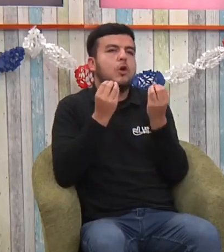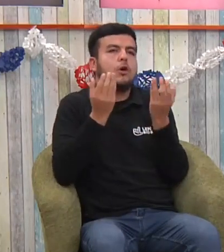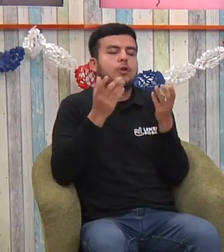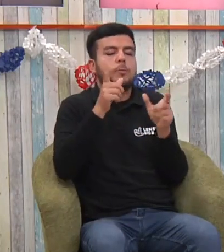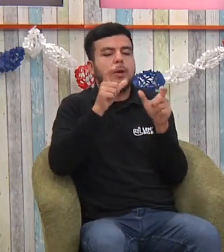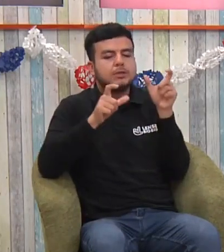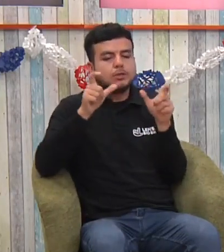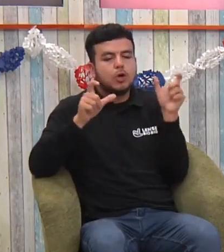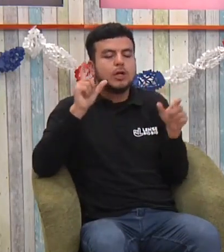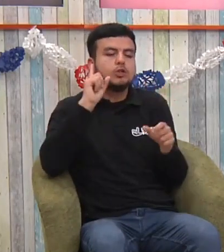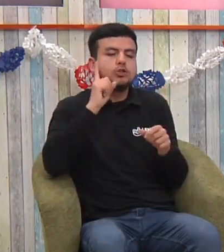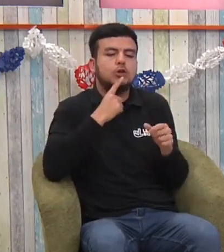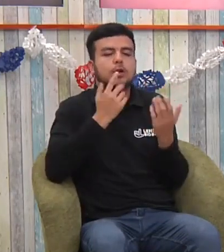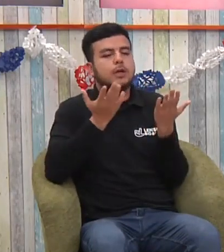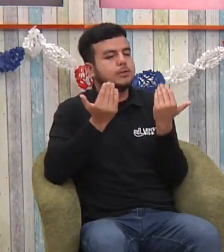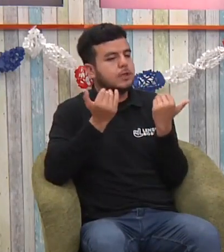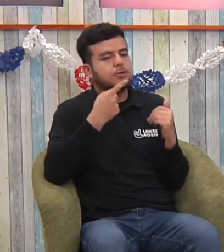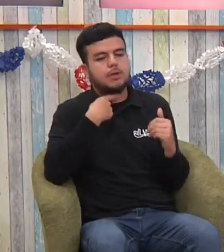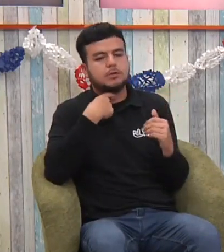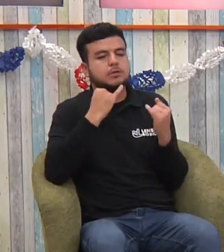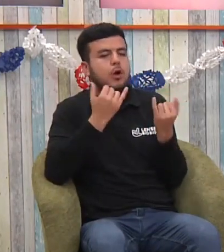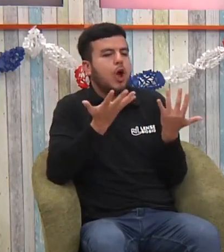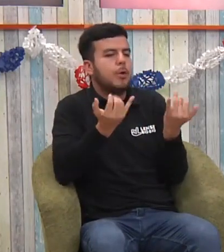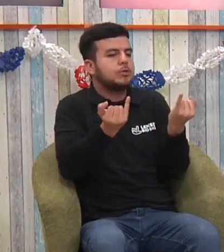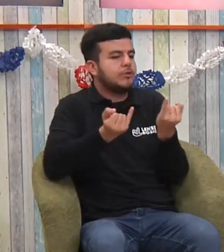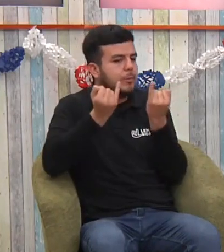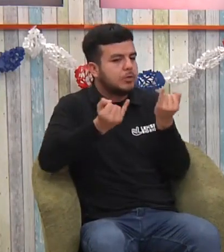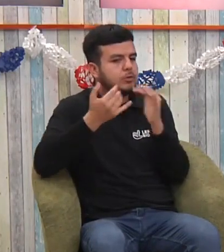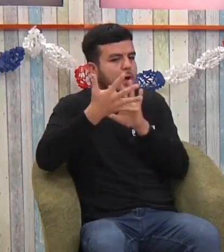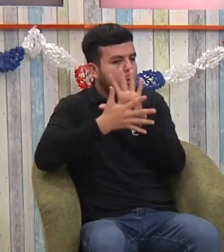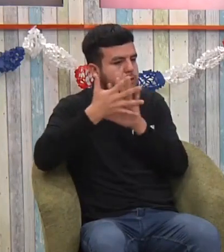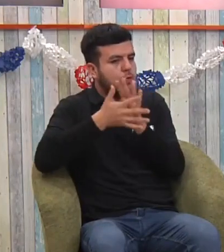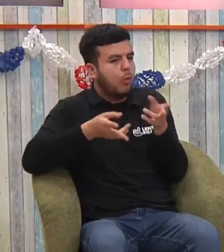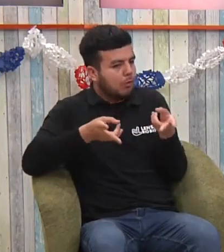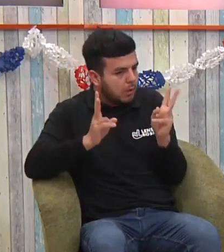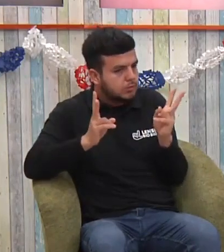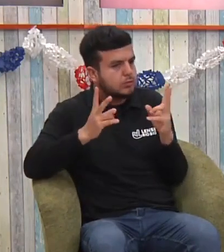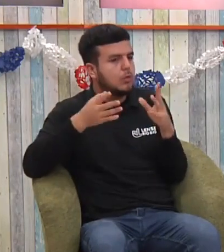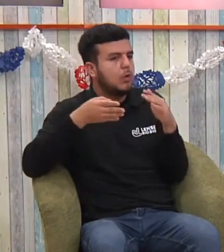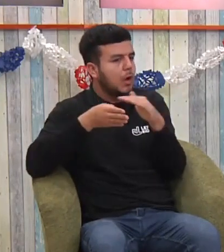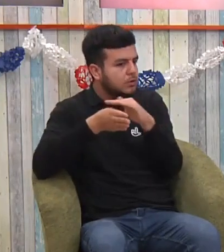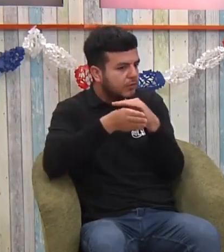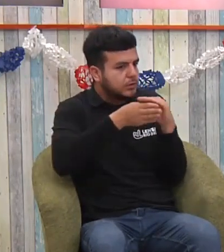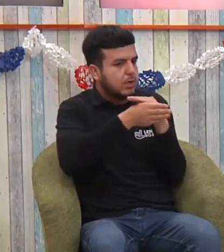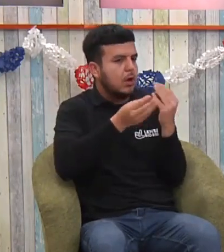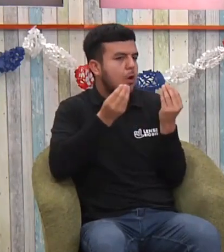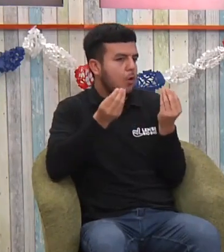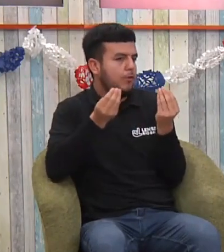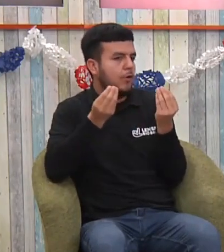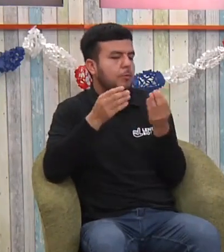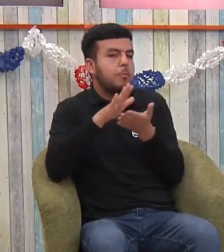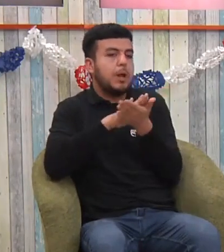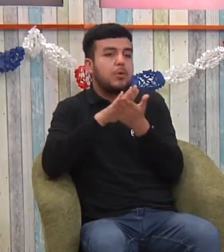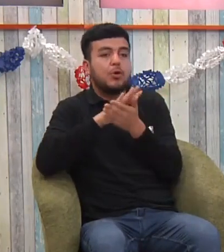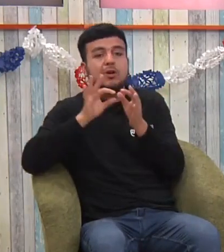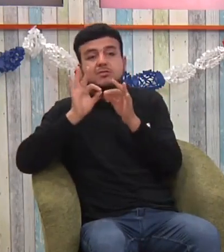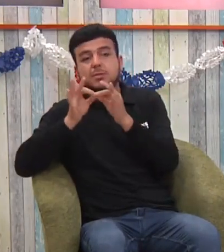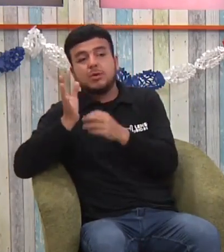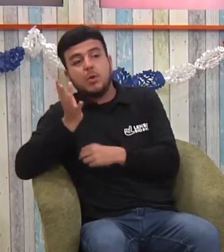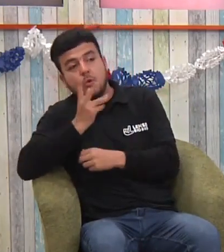Sí, hoy día las personas sordas necesitamos acceso a la información, como mencionabas tú. La accesibilidad es súper importante.